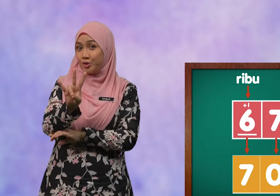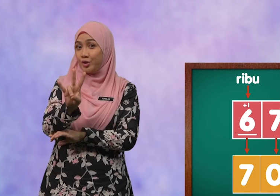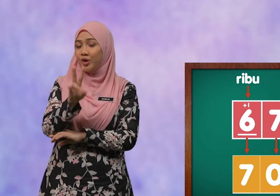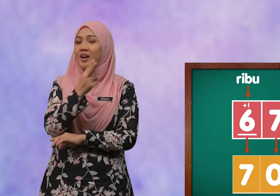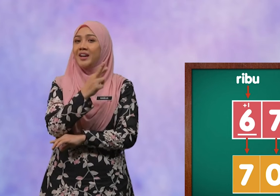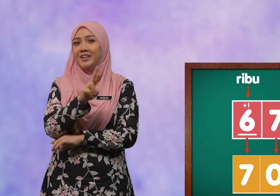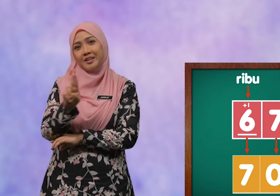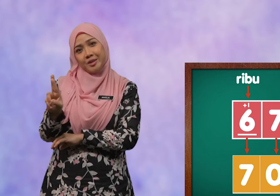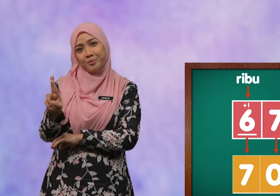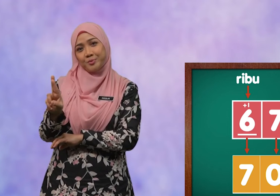ribu